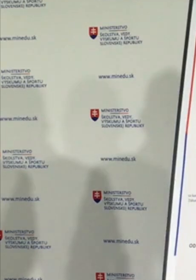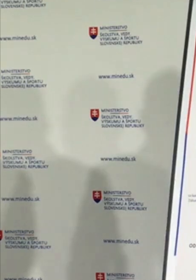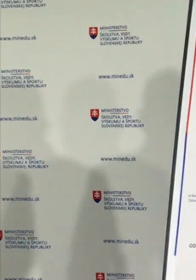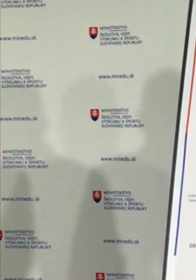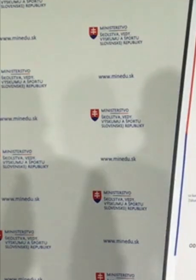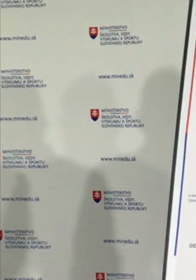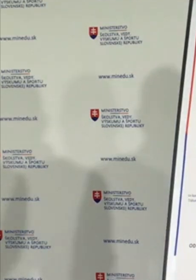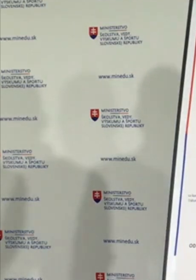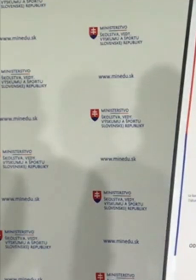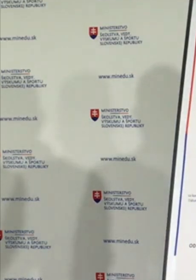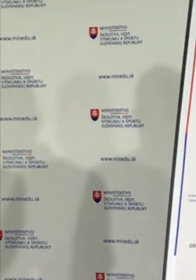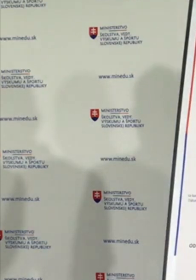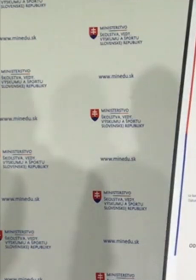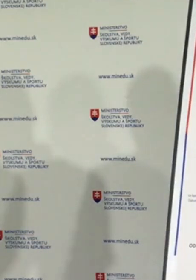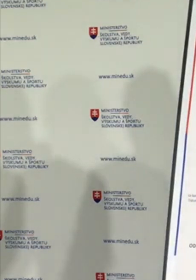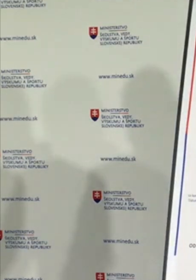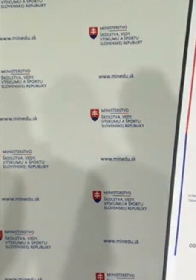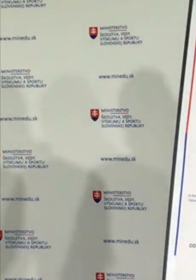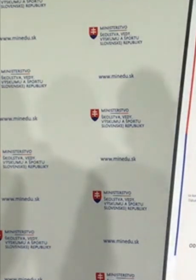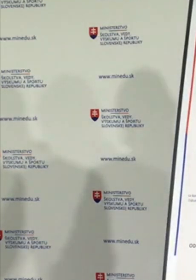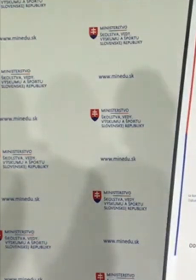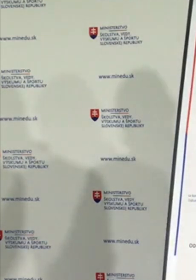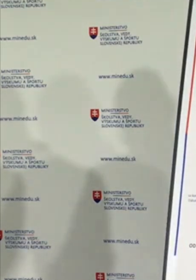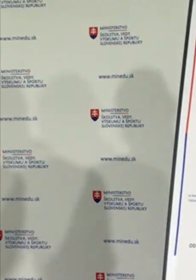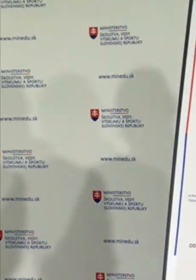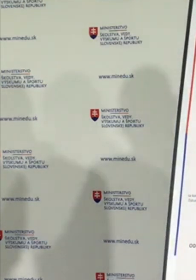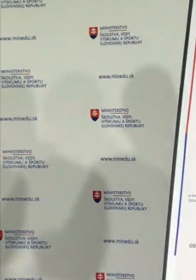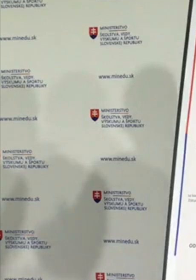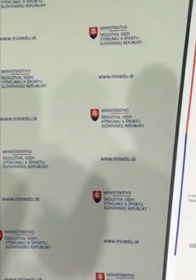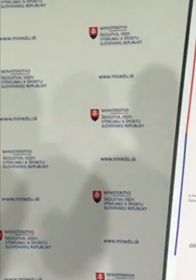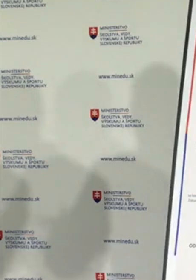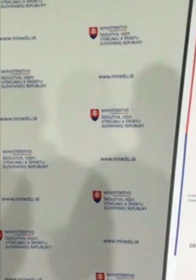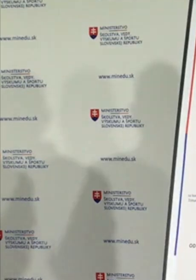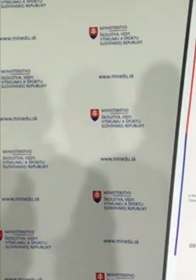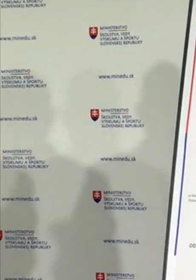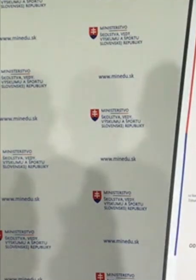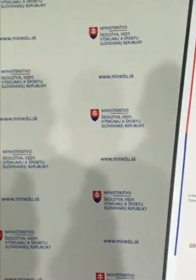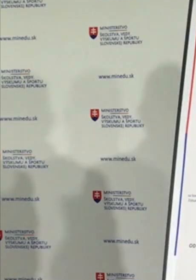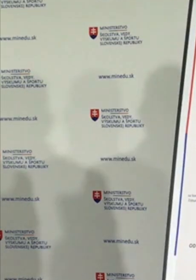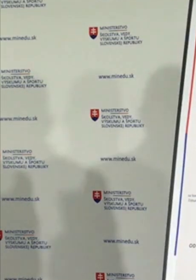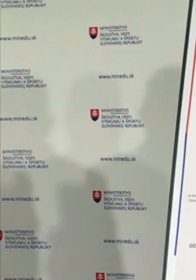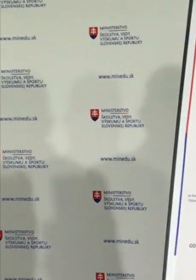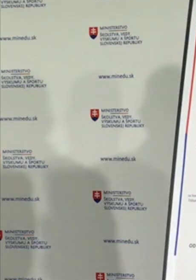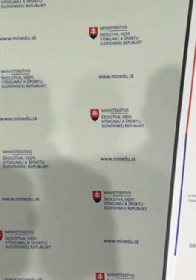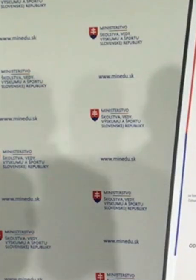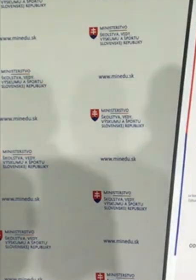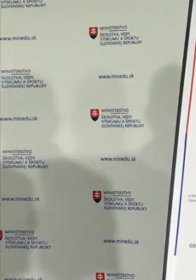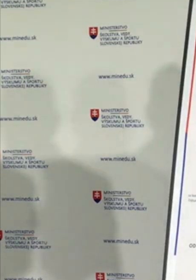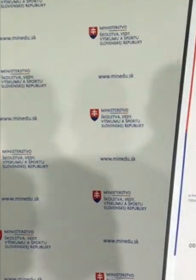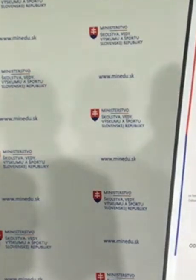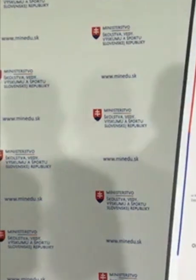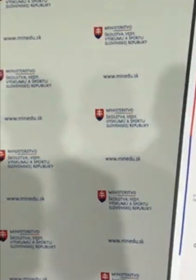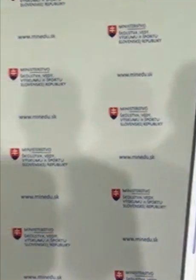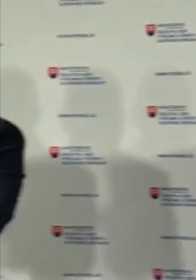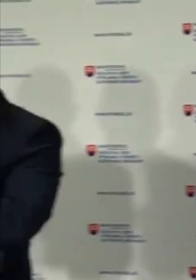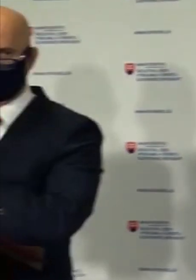tak ďalej, presne tak, ako to pri maturitách už bolo stanovené. My sme aj vytvorili takýto dokument, ktorý